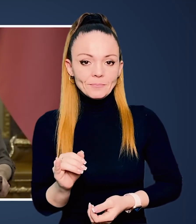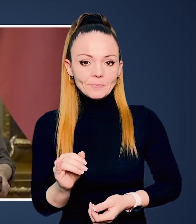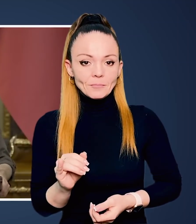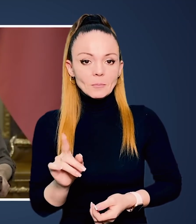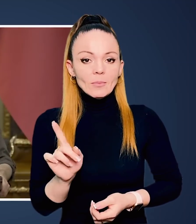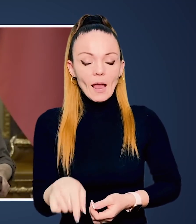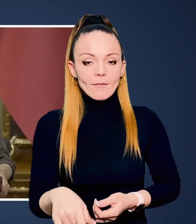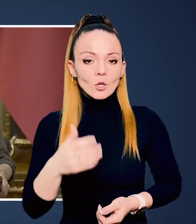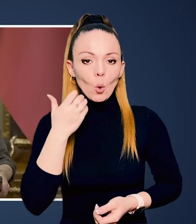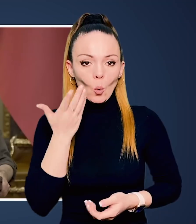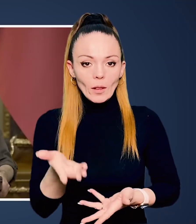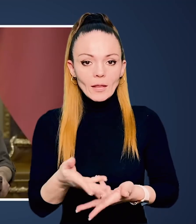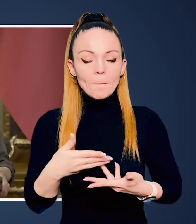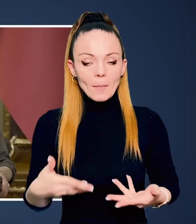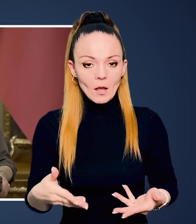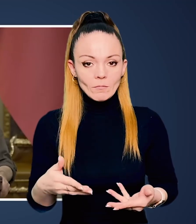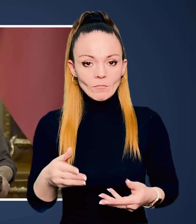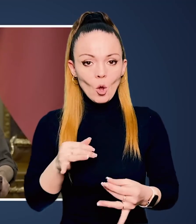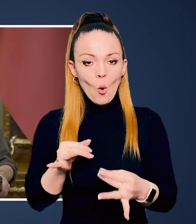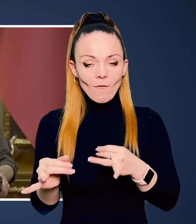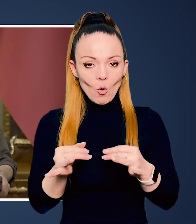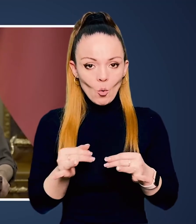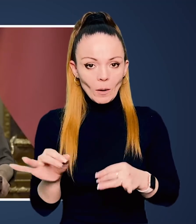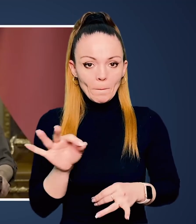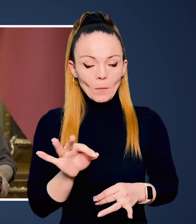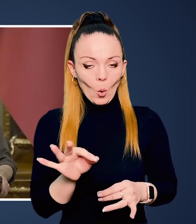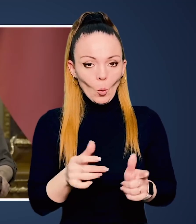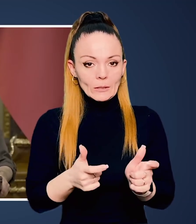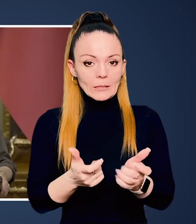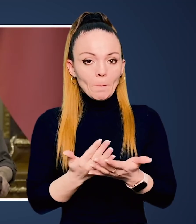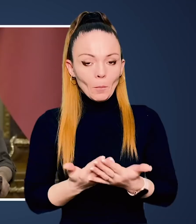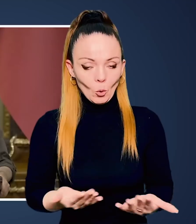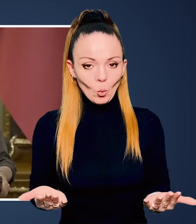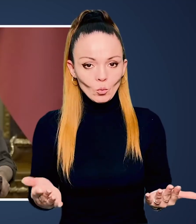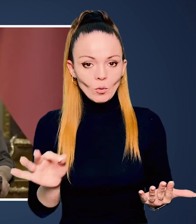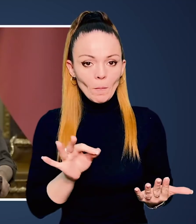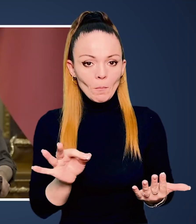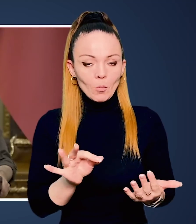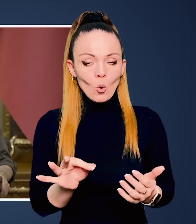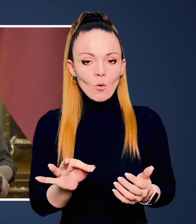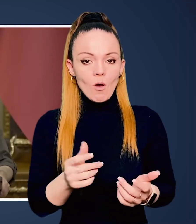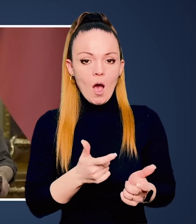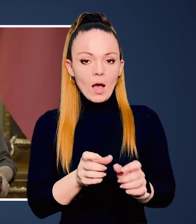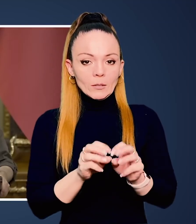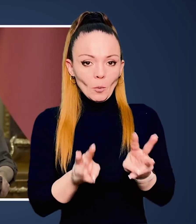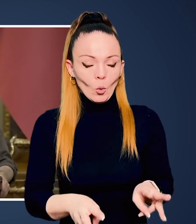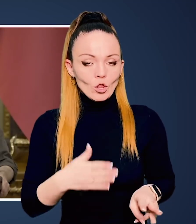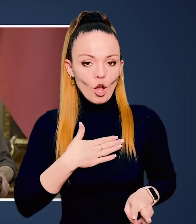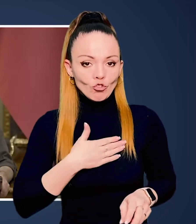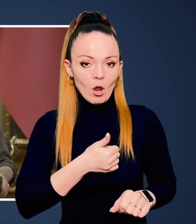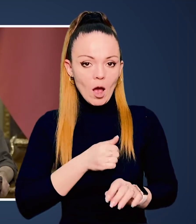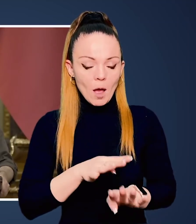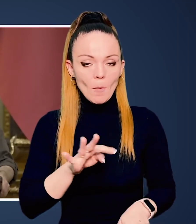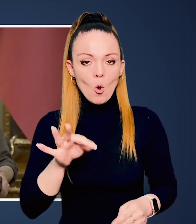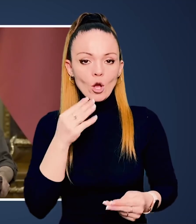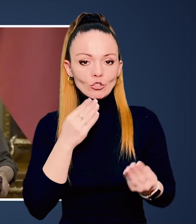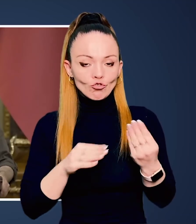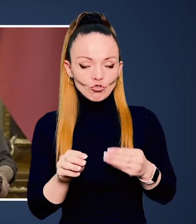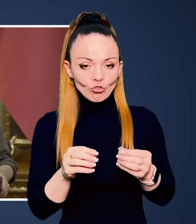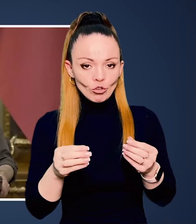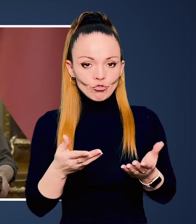навіть коли ми говоримо про зброю, про озброєння нашої армії, про